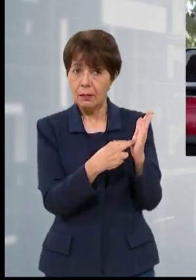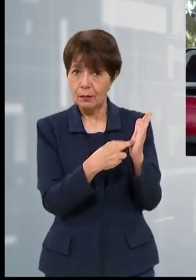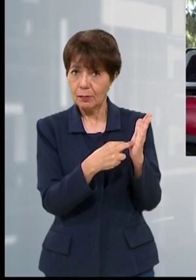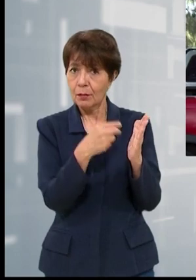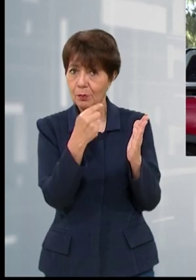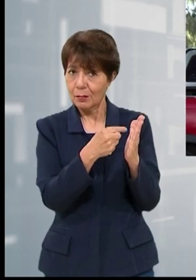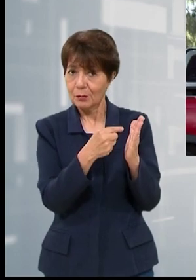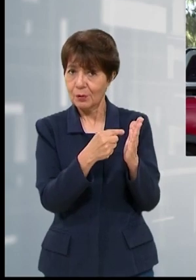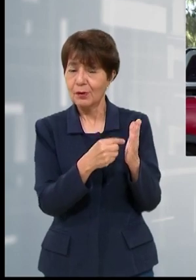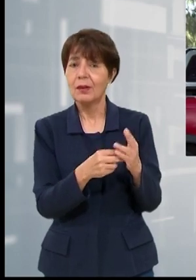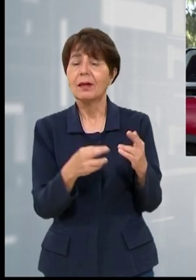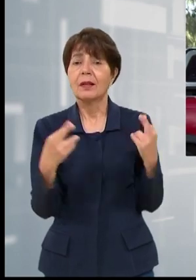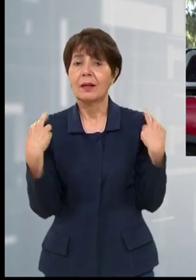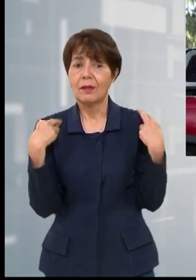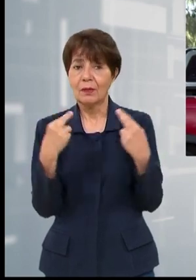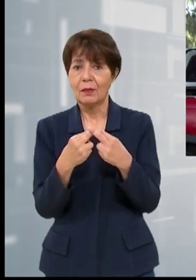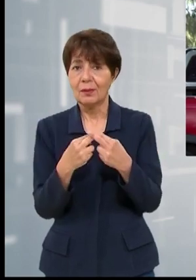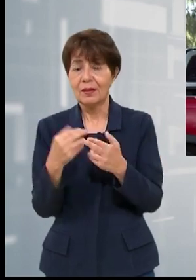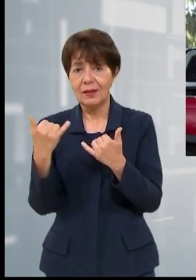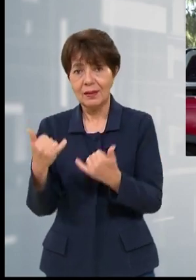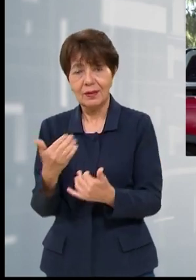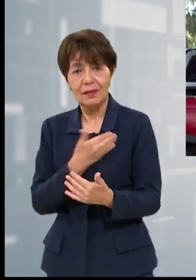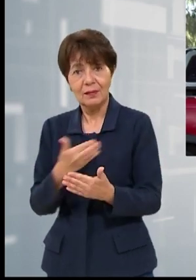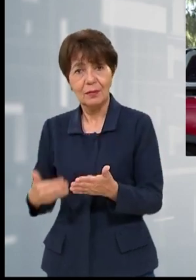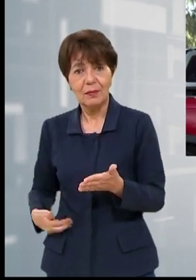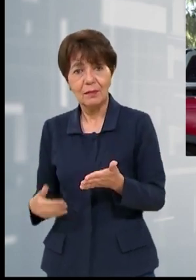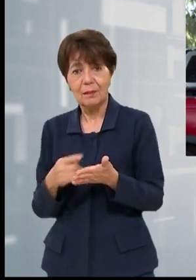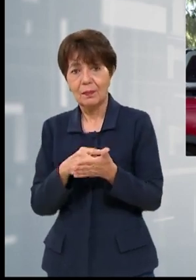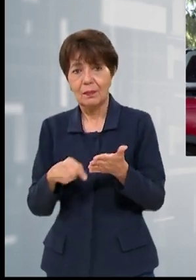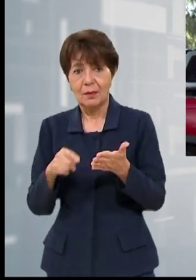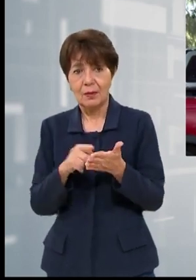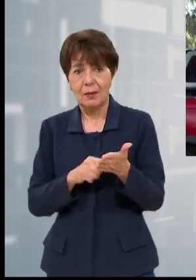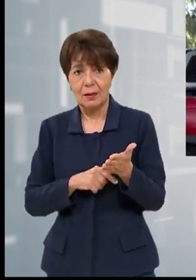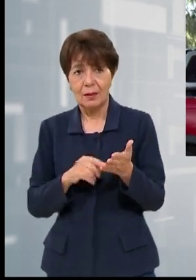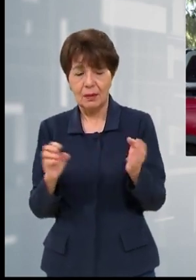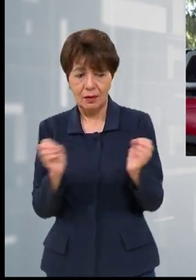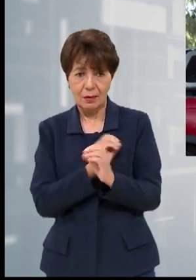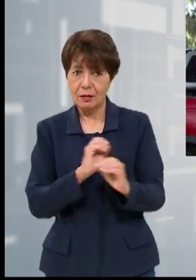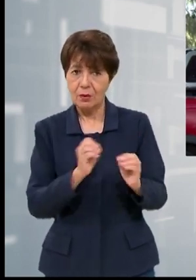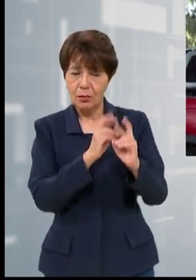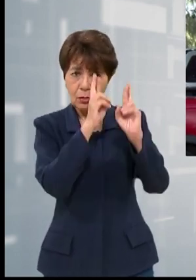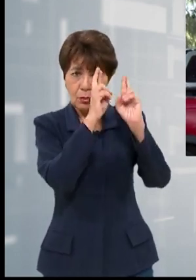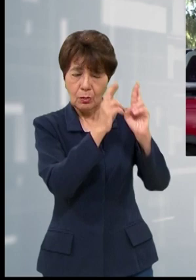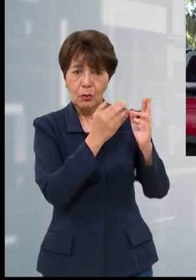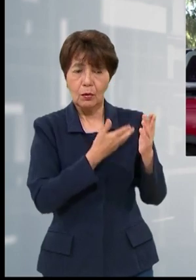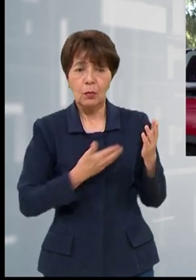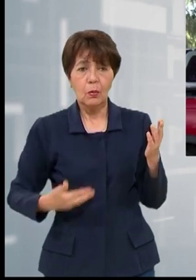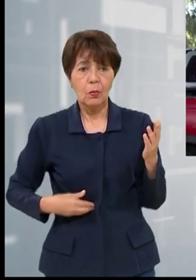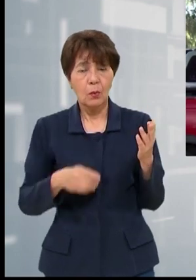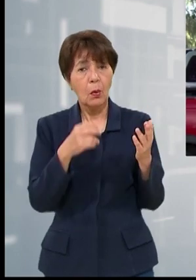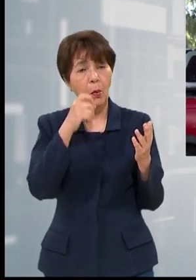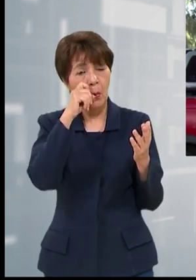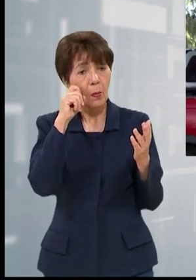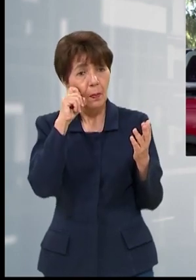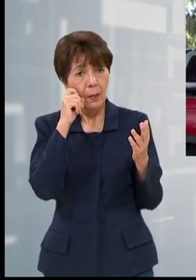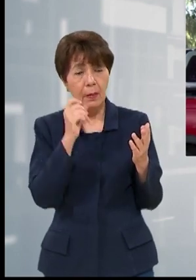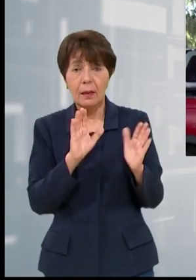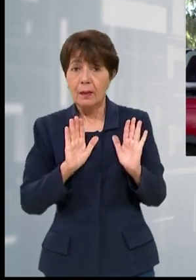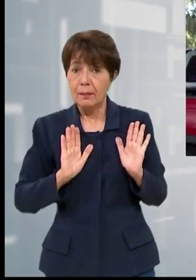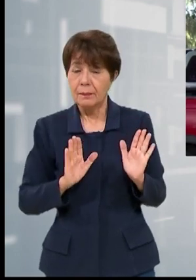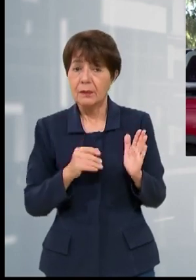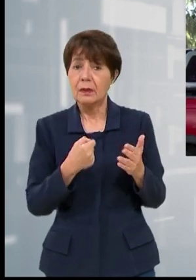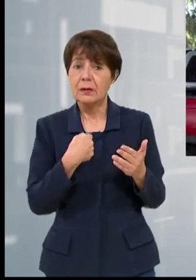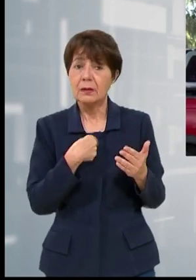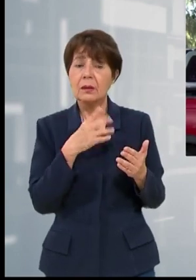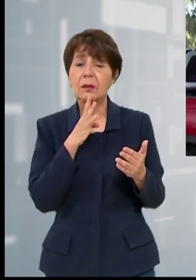que ya derogó la presidenta de la República, y aquí hay un irrespeto a la presidenta, porque si ella derogó ese reglamento de la carrera docente donde